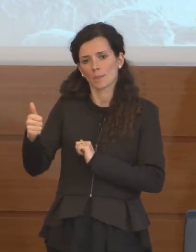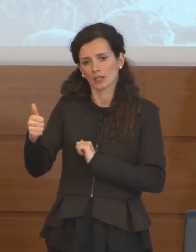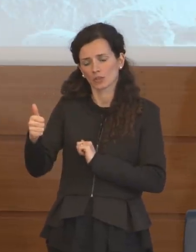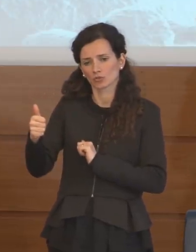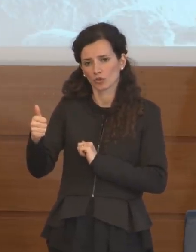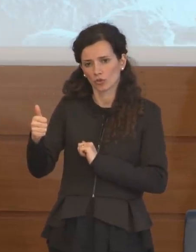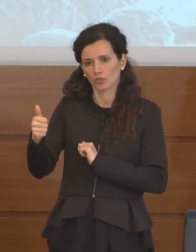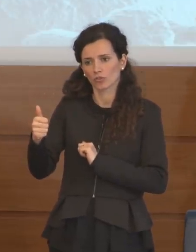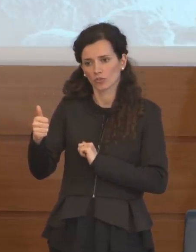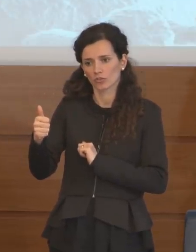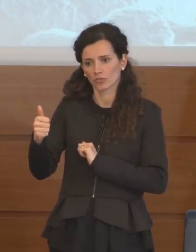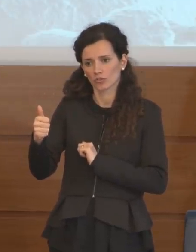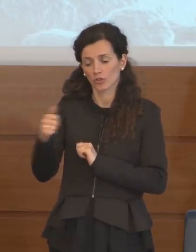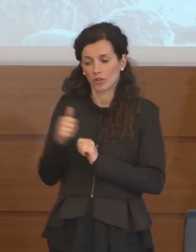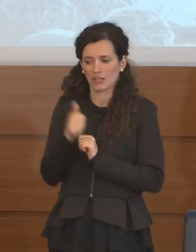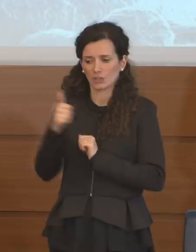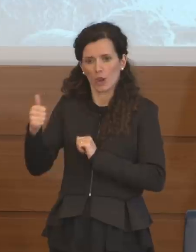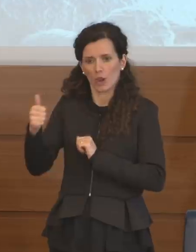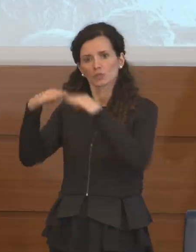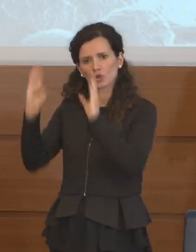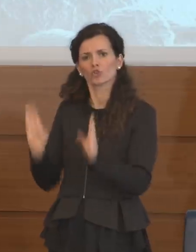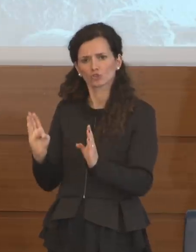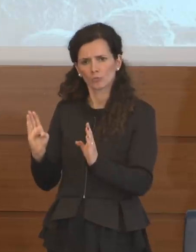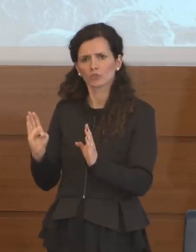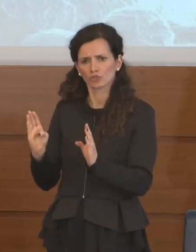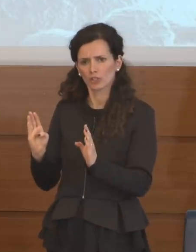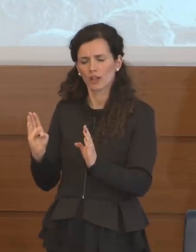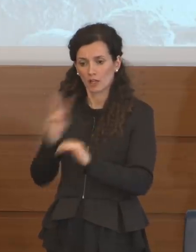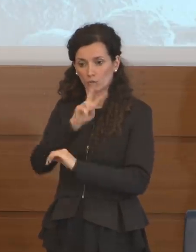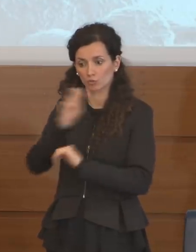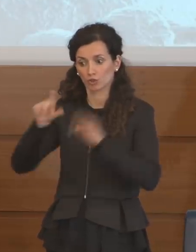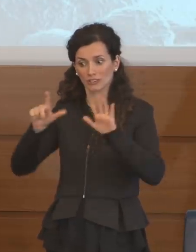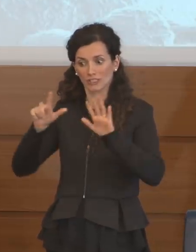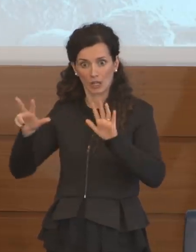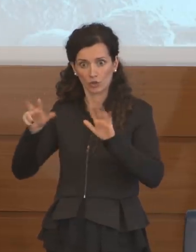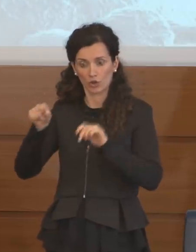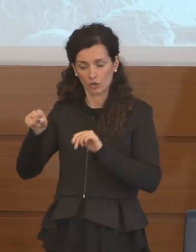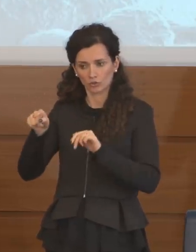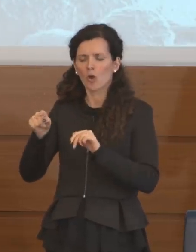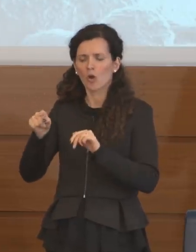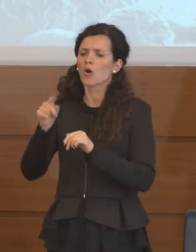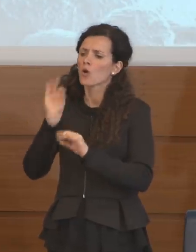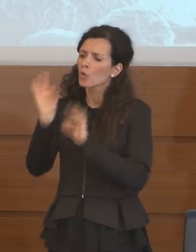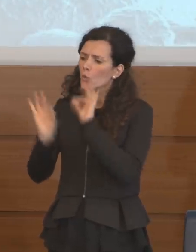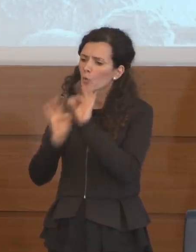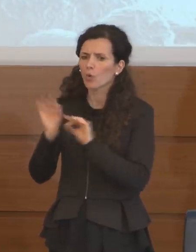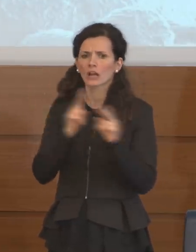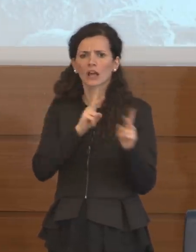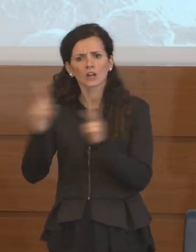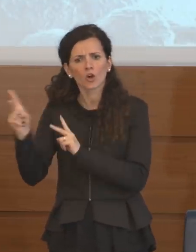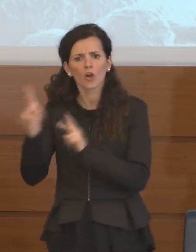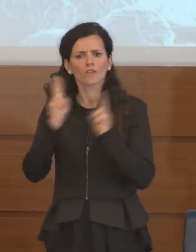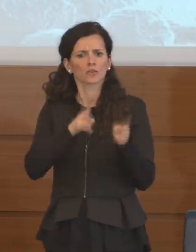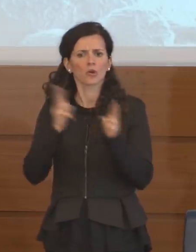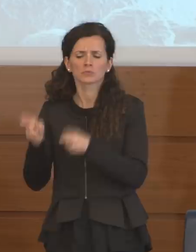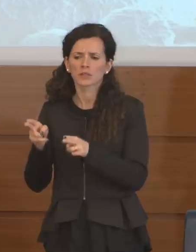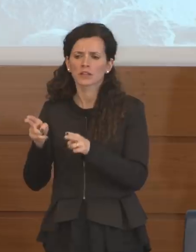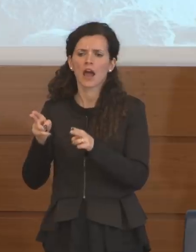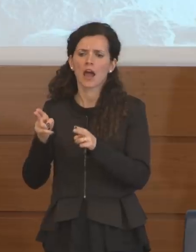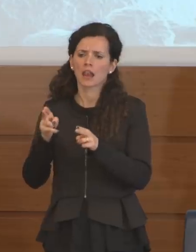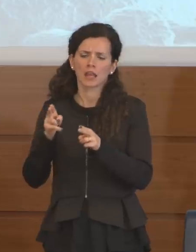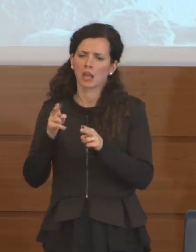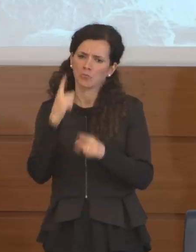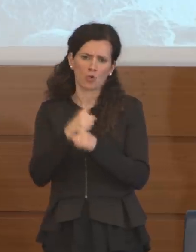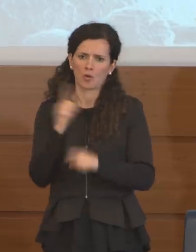domiciliare e quindi non hanno bisogno di cure e ricoveri in strutture